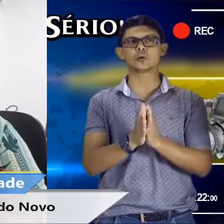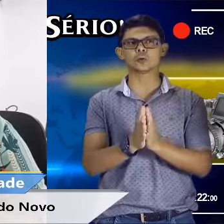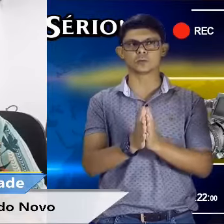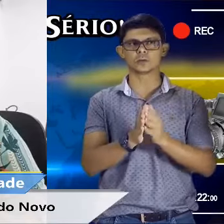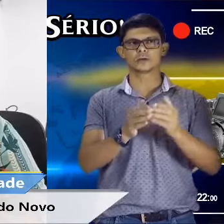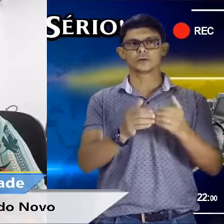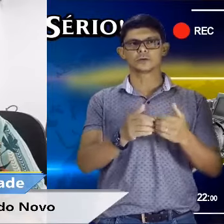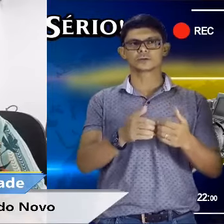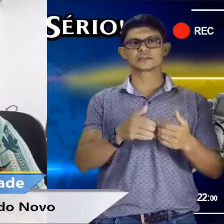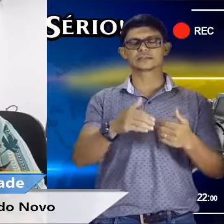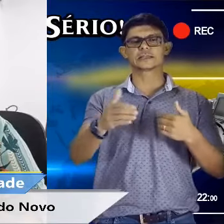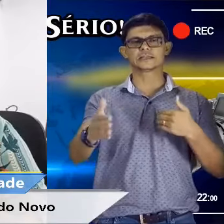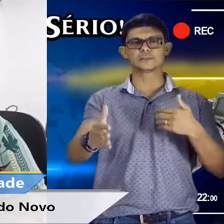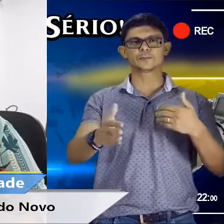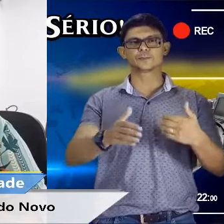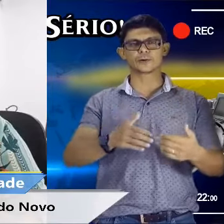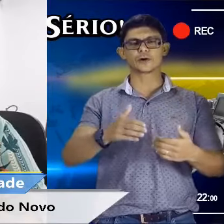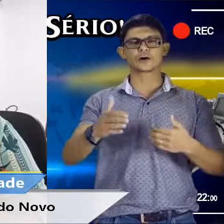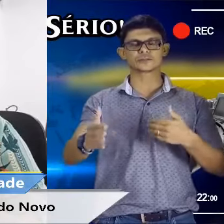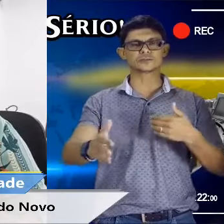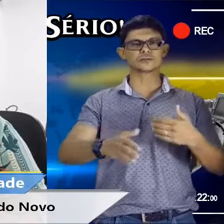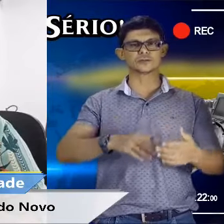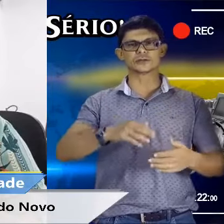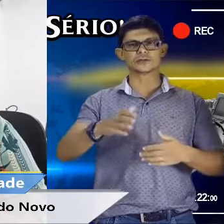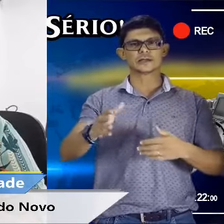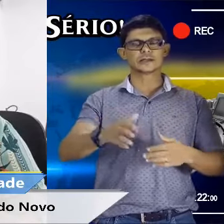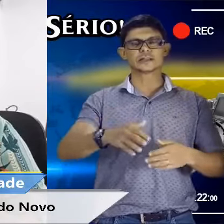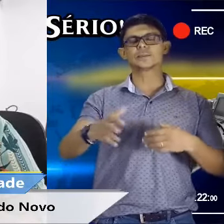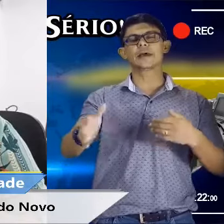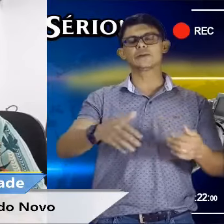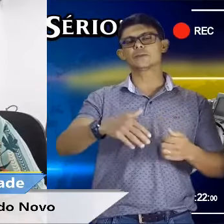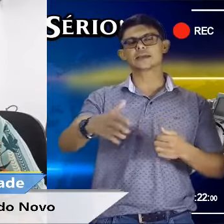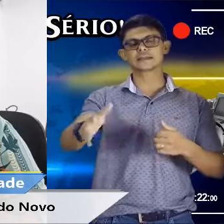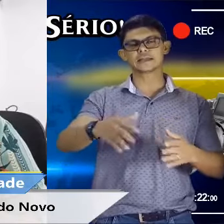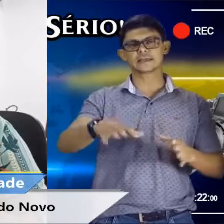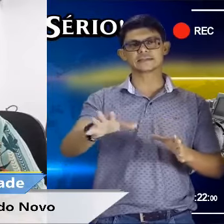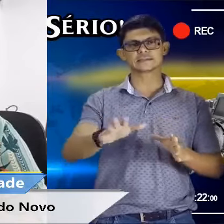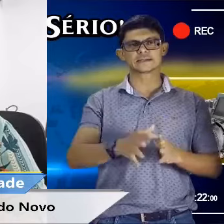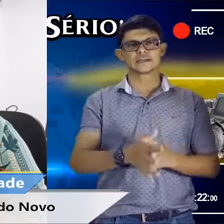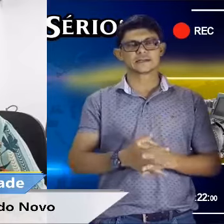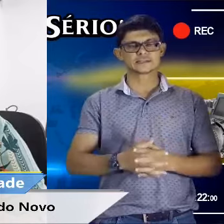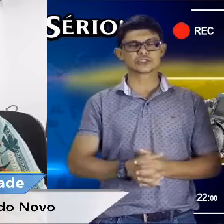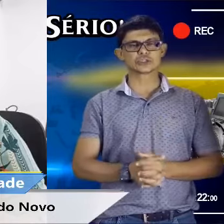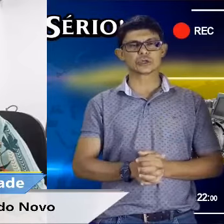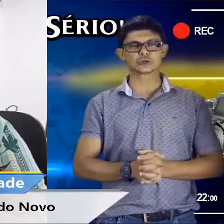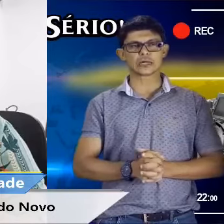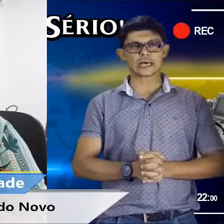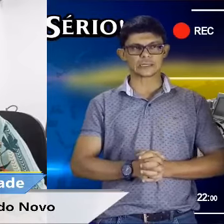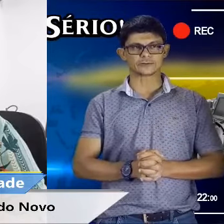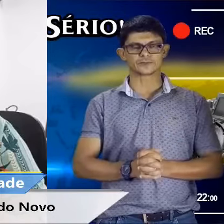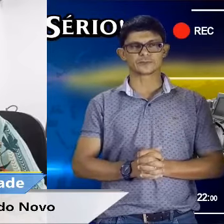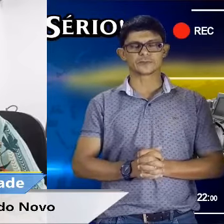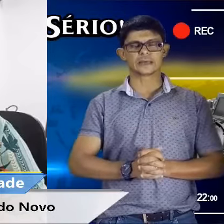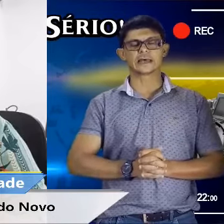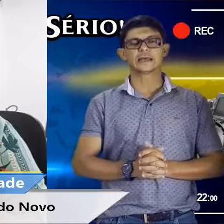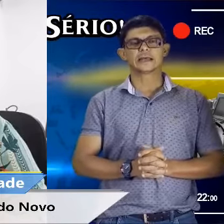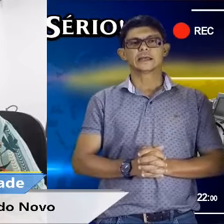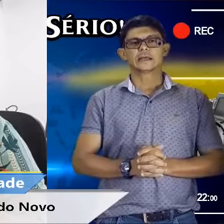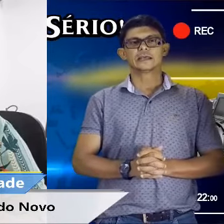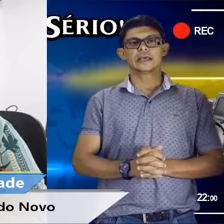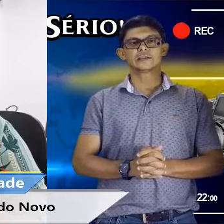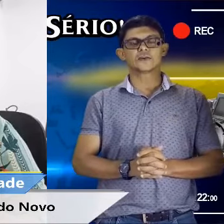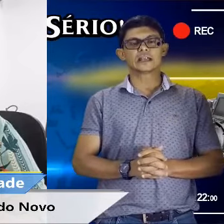Gleba 1, ou seja, ali próximo... É na BR-163, sentido Eldorado, né?